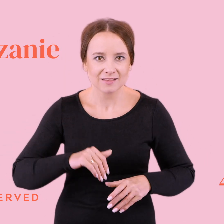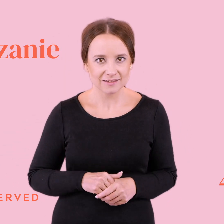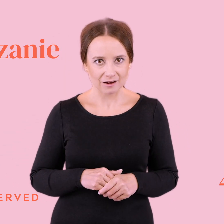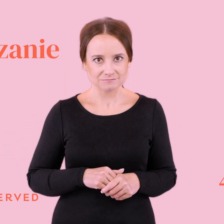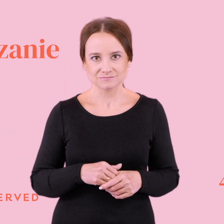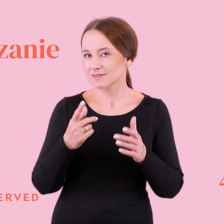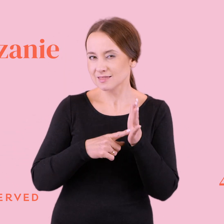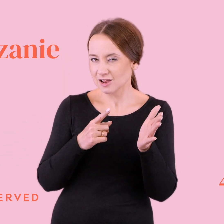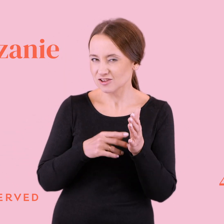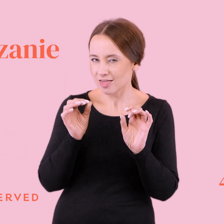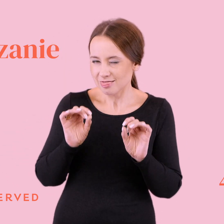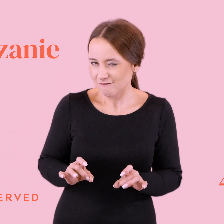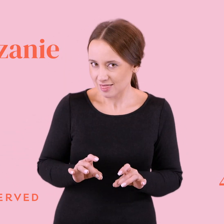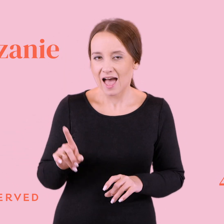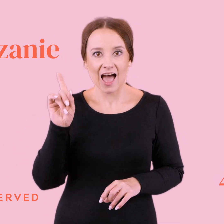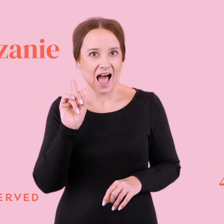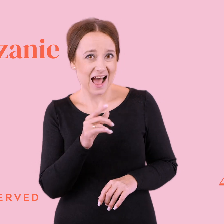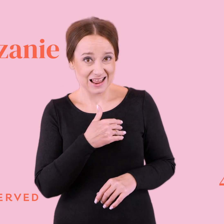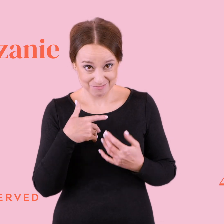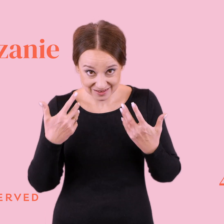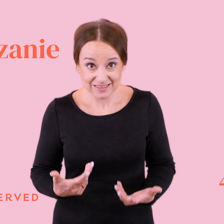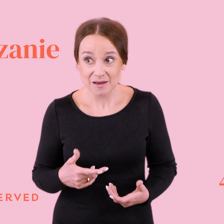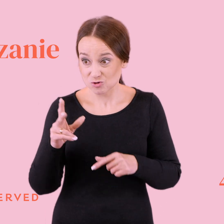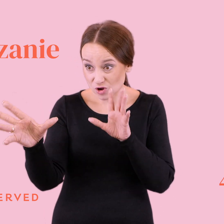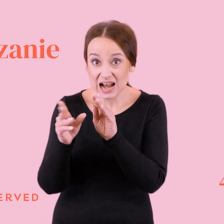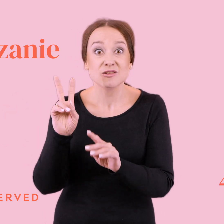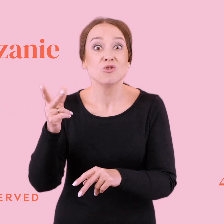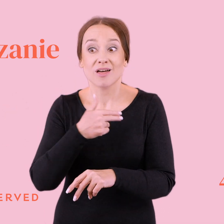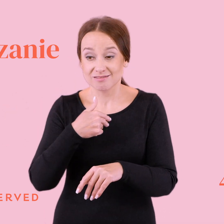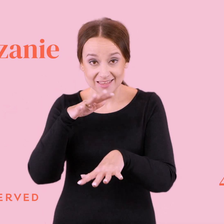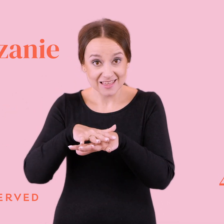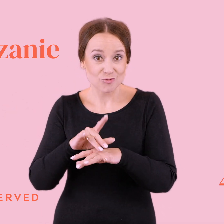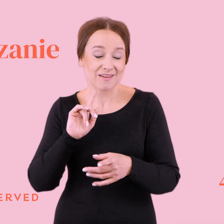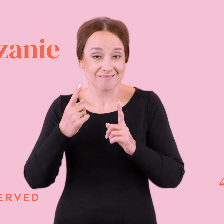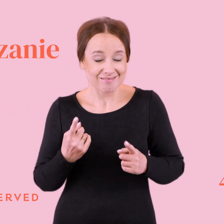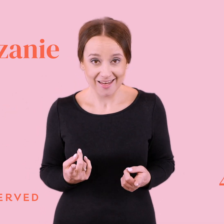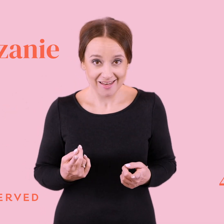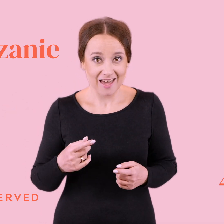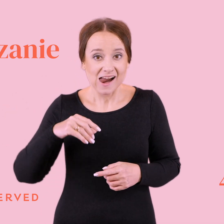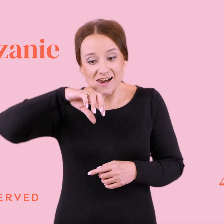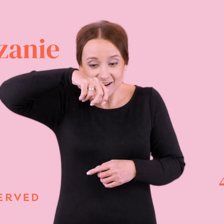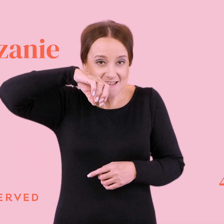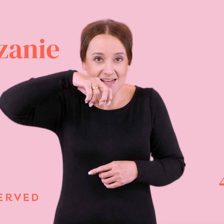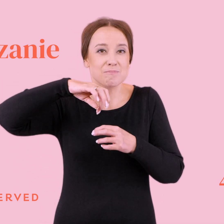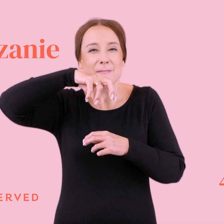Niby najczęściej niewinna, ale czy z sami byśmy chcieli być z kimś, kto nas tak traktuje jak marionetka? No nie. I robię jakieś takie sytuacje, wiecie,